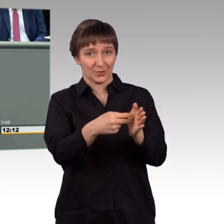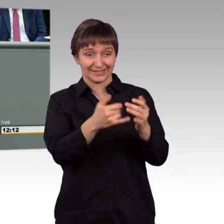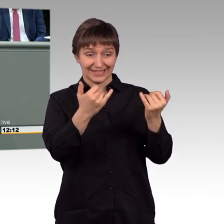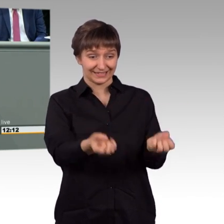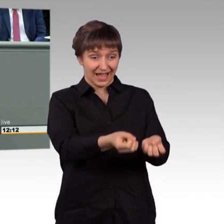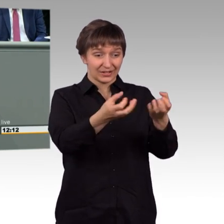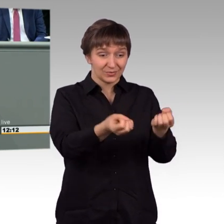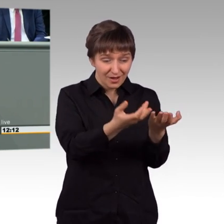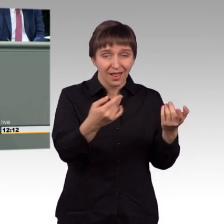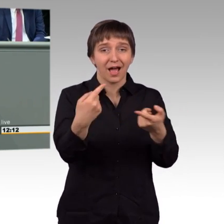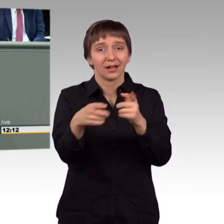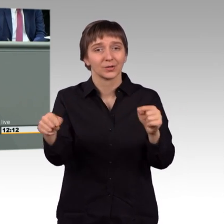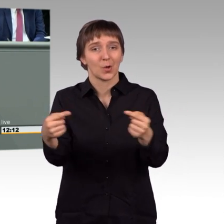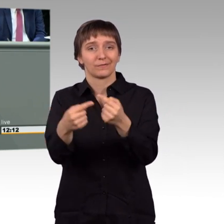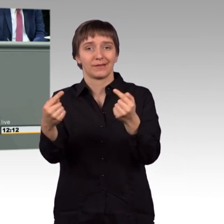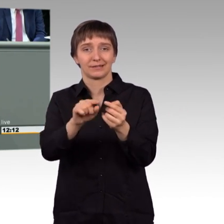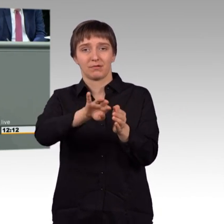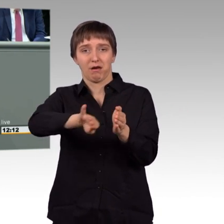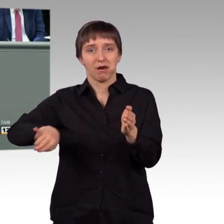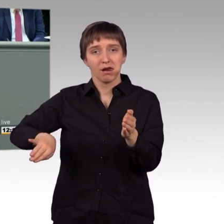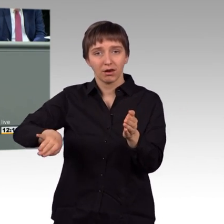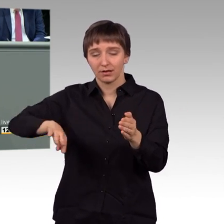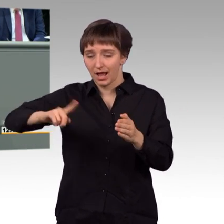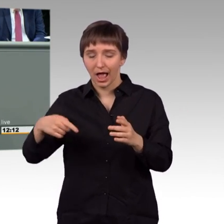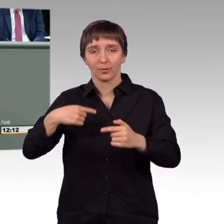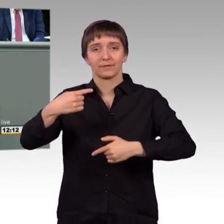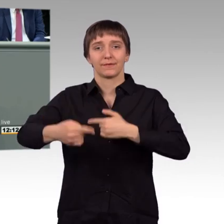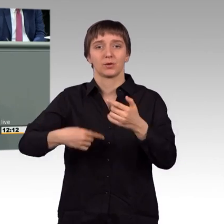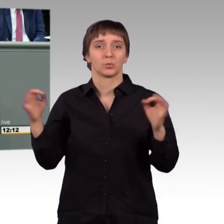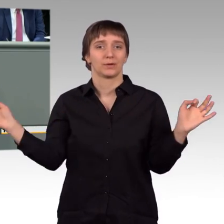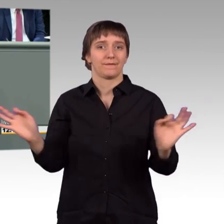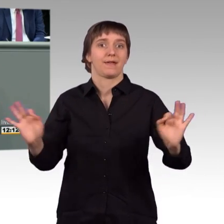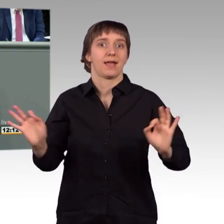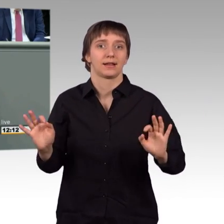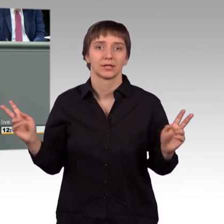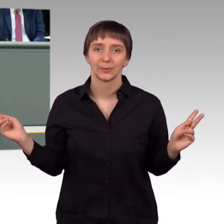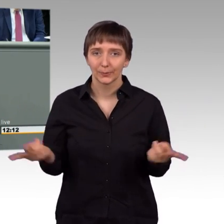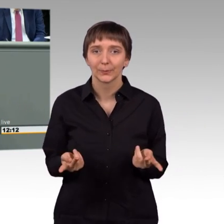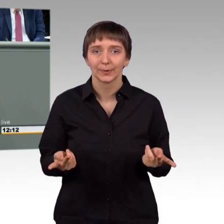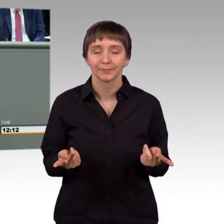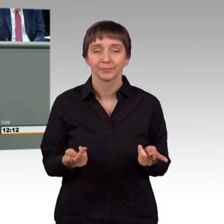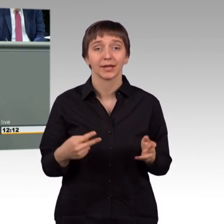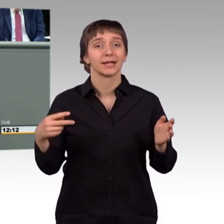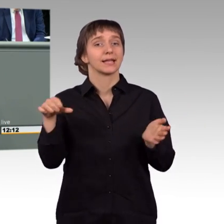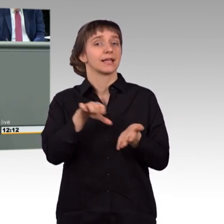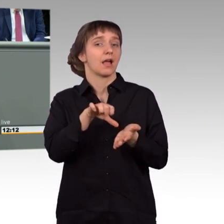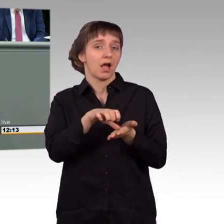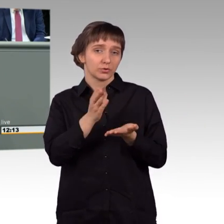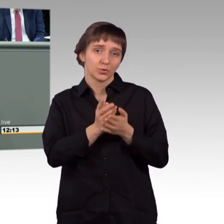so in den Vordergrund. Entwicklungen, die genauso gefährlich sind. Der Iran wurde angesprochen und natürlich wollen wir das Atomabkommen